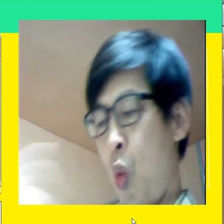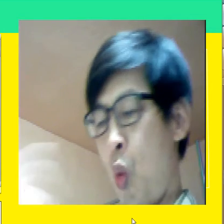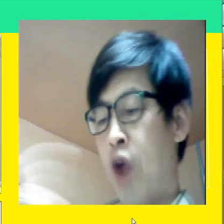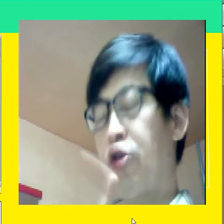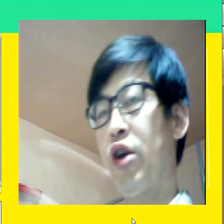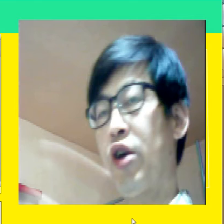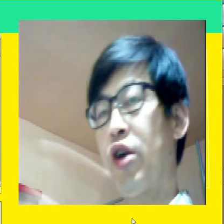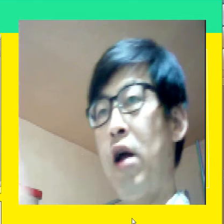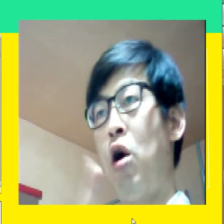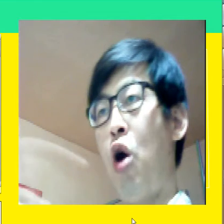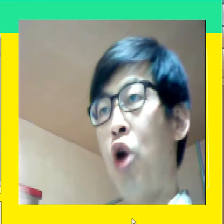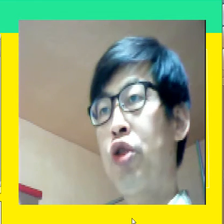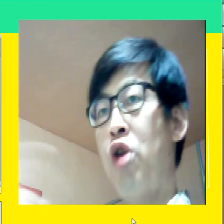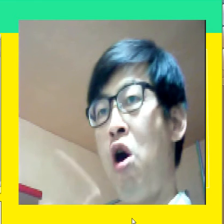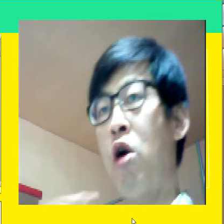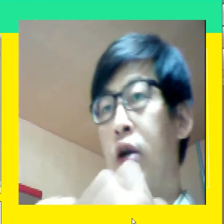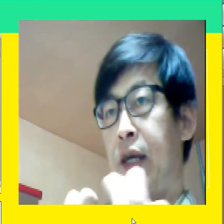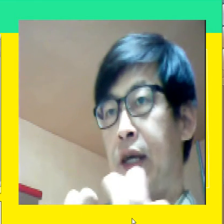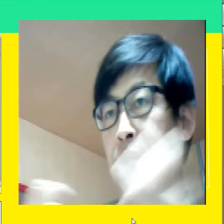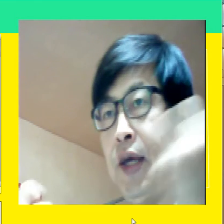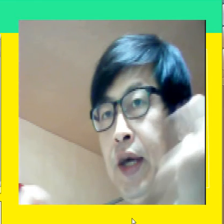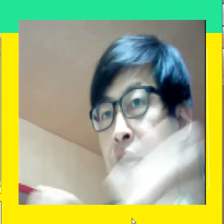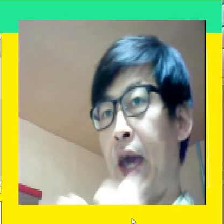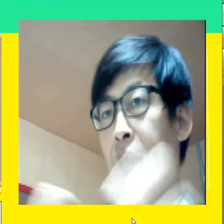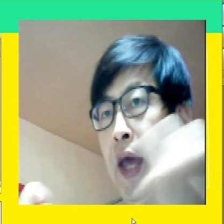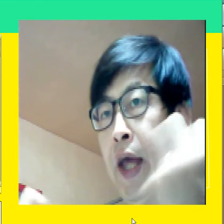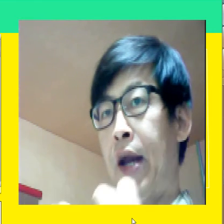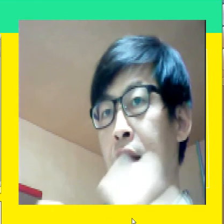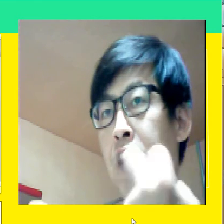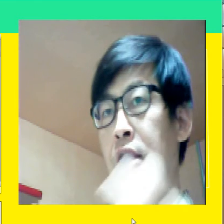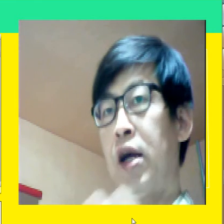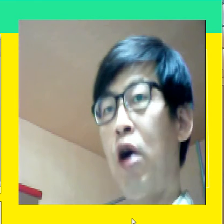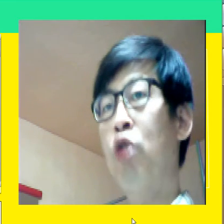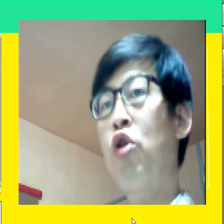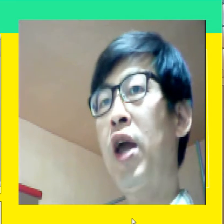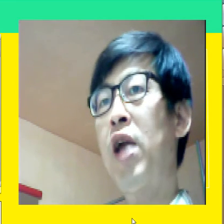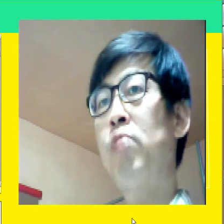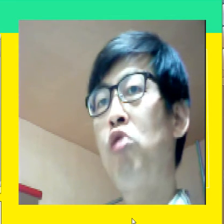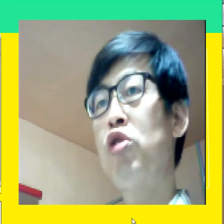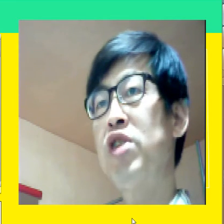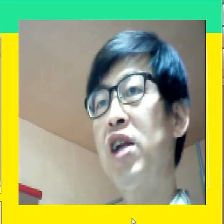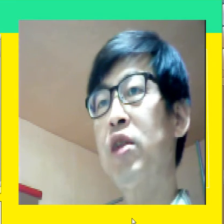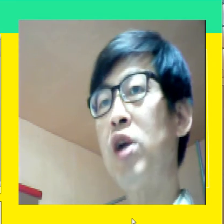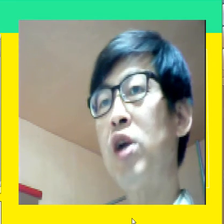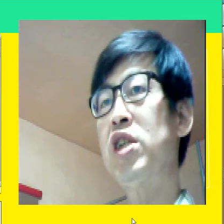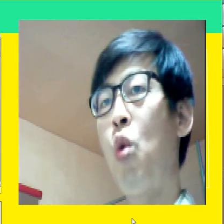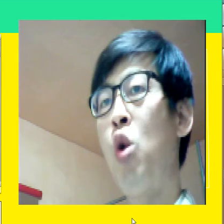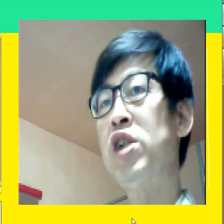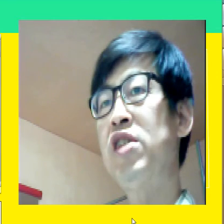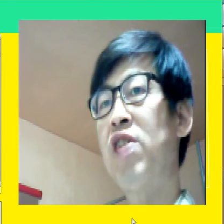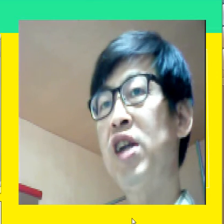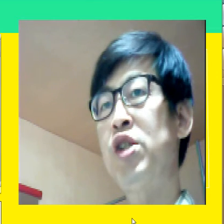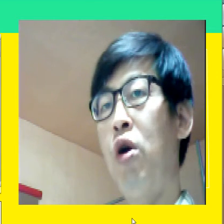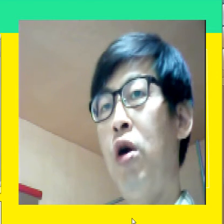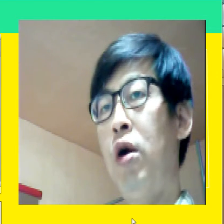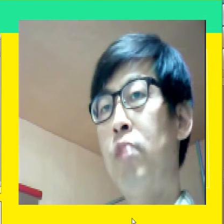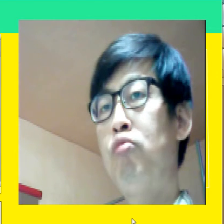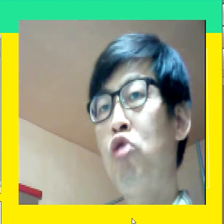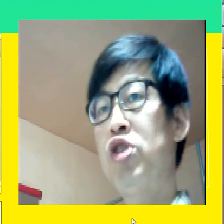어떻게 어떻게 어떻게 어떻게 는 무엇이나 똑같이 워씨 들어가죠 무엇이라는